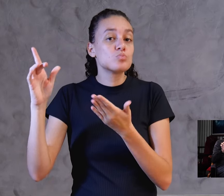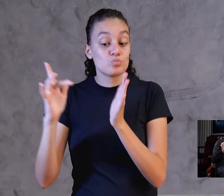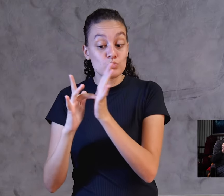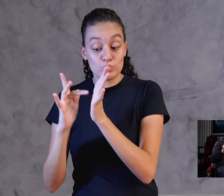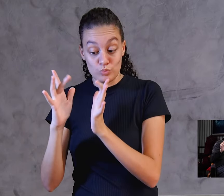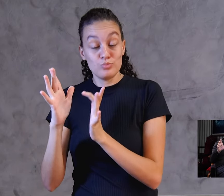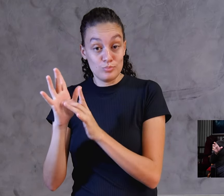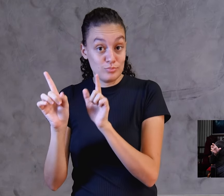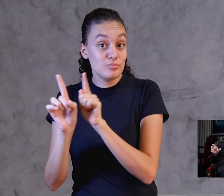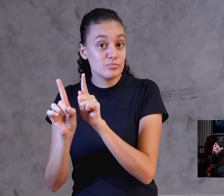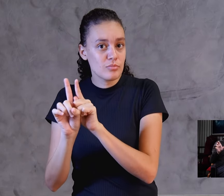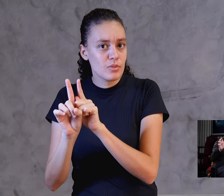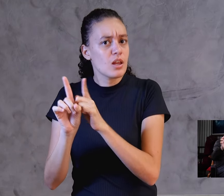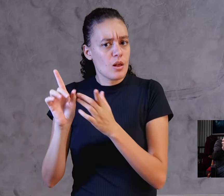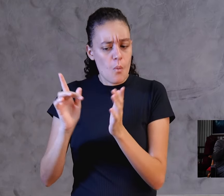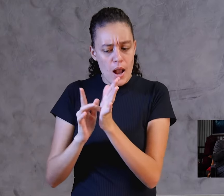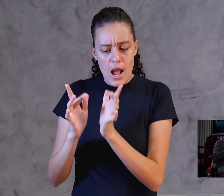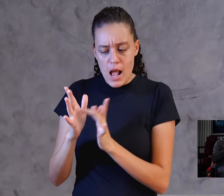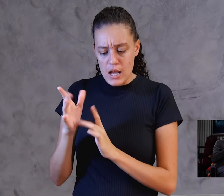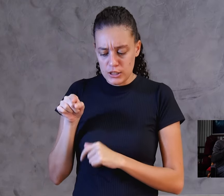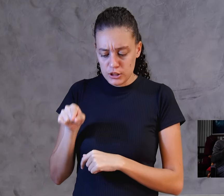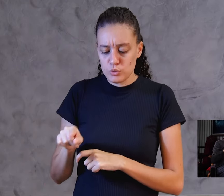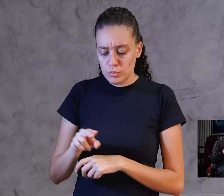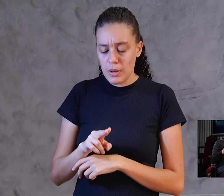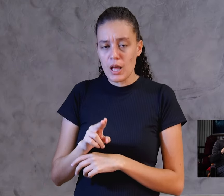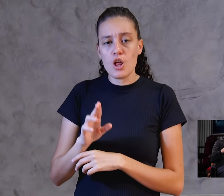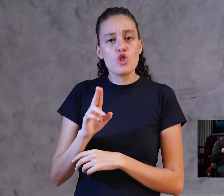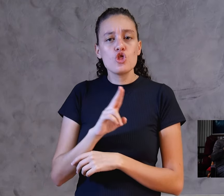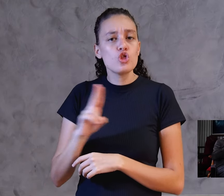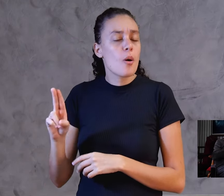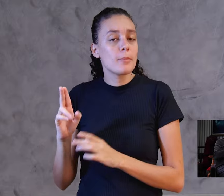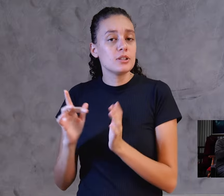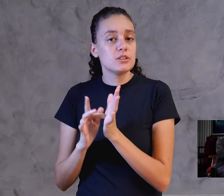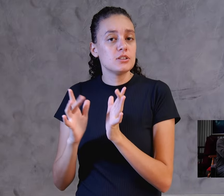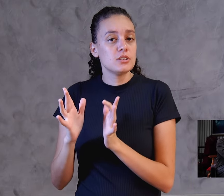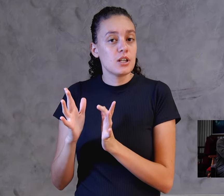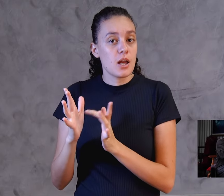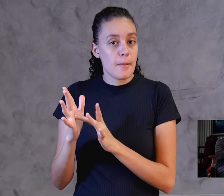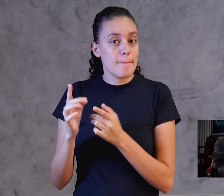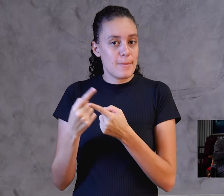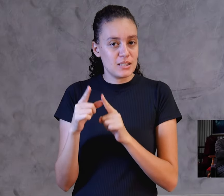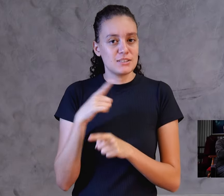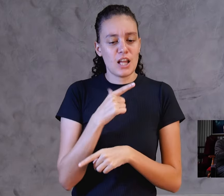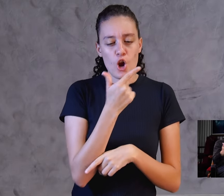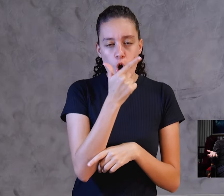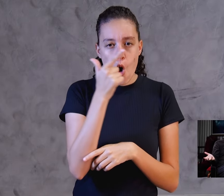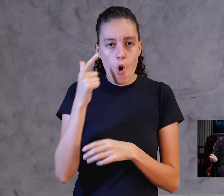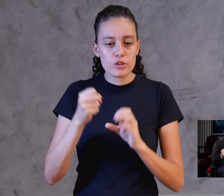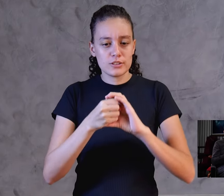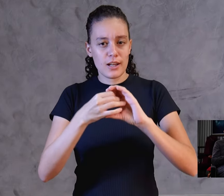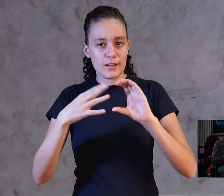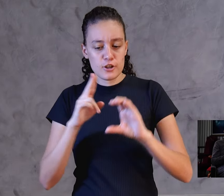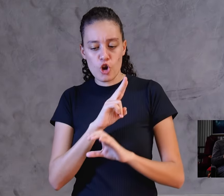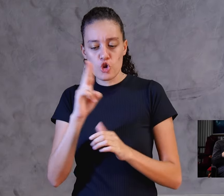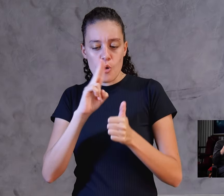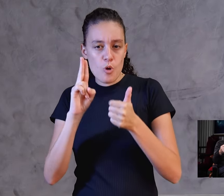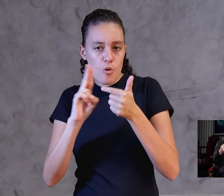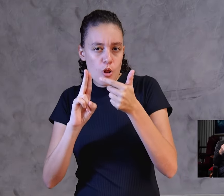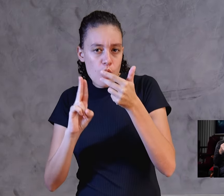Aí ele foi dado o nome de Jesus. Mas ele tem outros títulos dentro da Bíblia Sagrada. Ele é chamado de Lírio dos